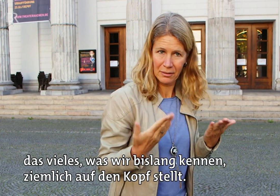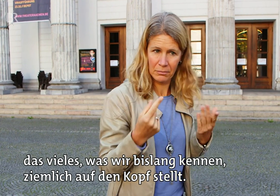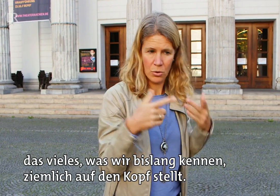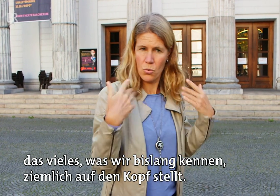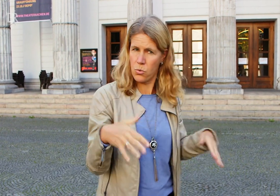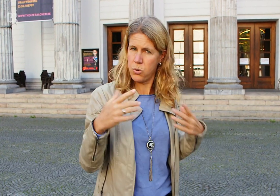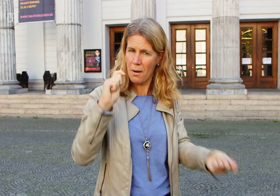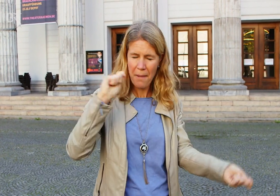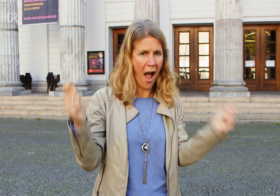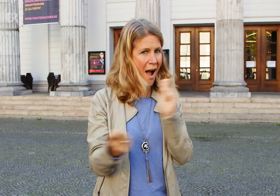Kopf stellt.